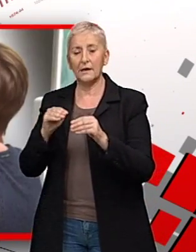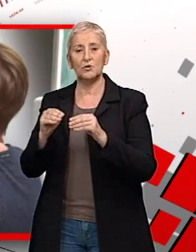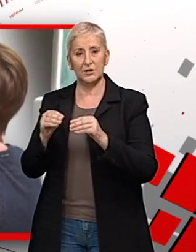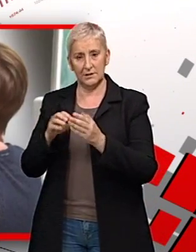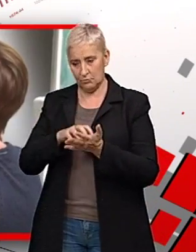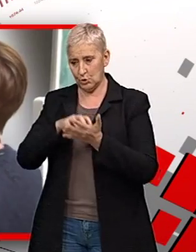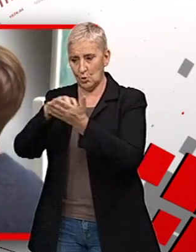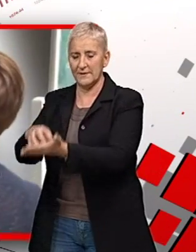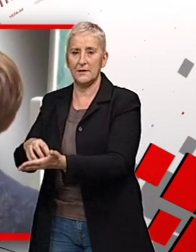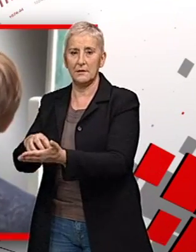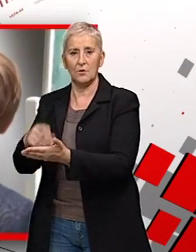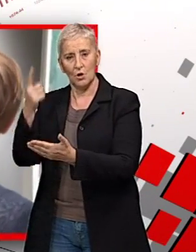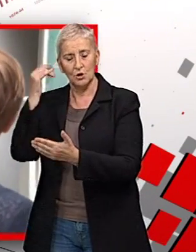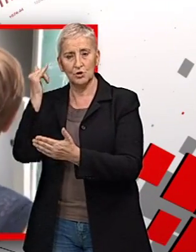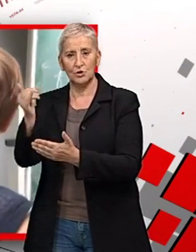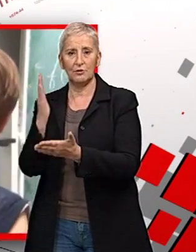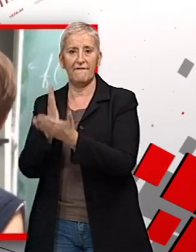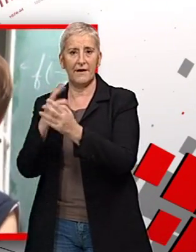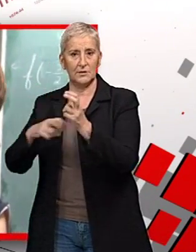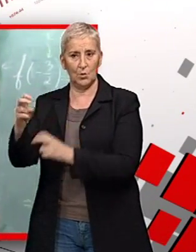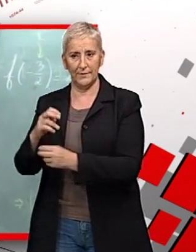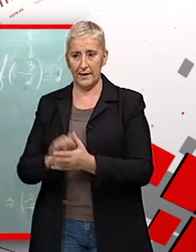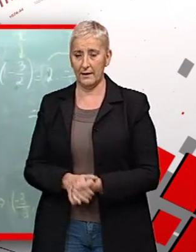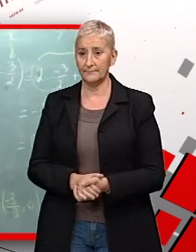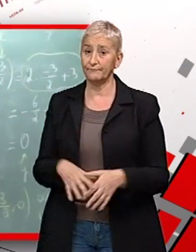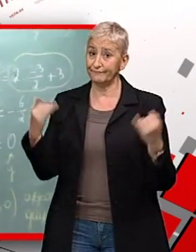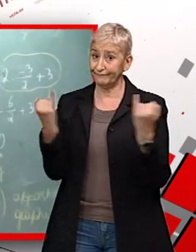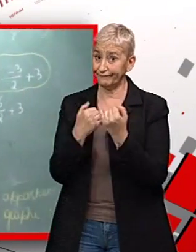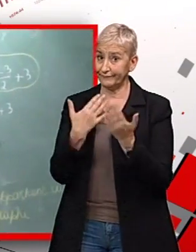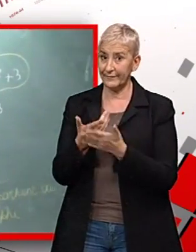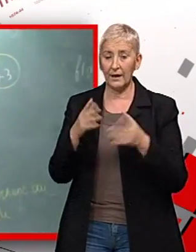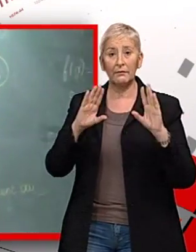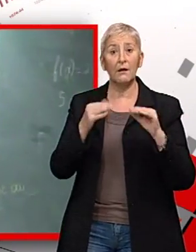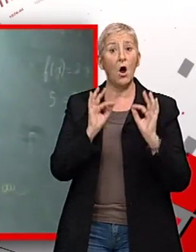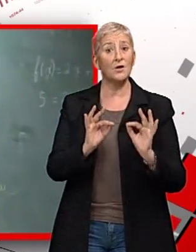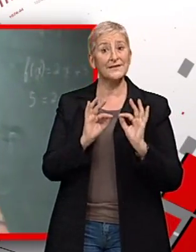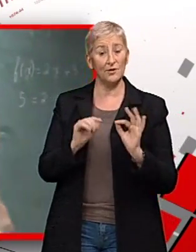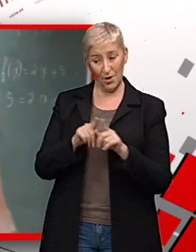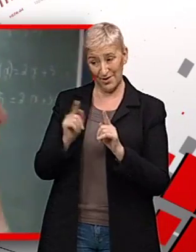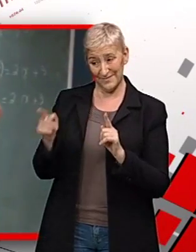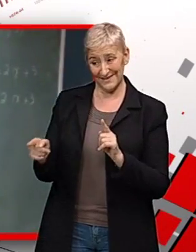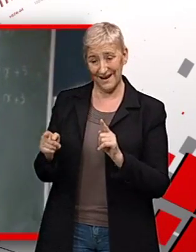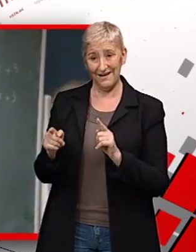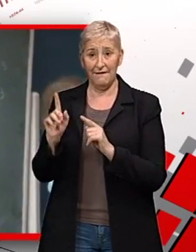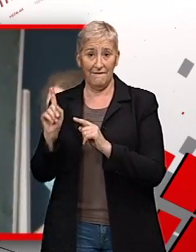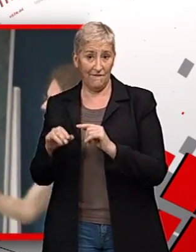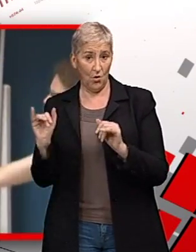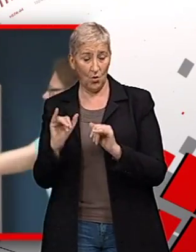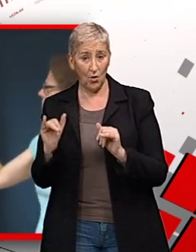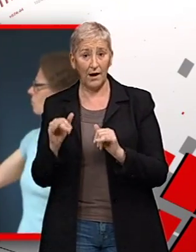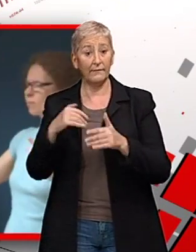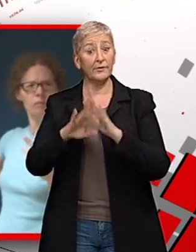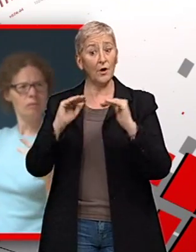du secondaire. Un soutien financier qui vient bien à point car ce type d'enseignement est basé sur la présence dans les classes